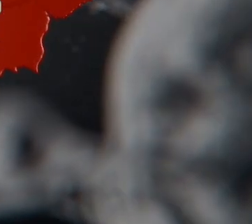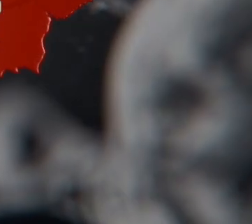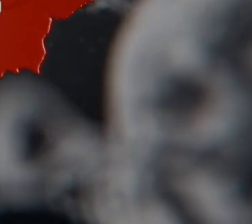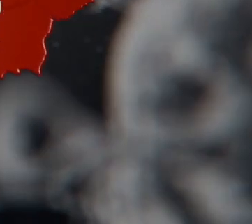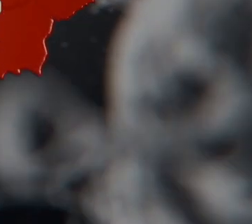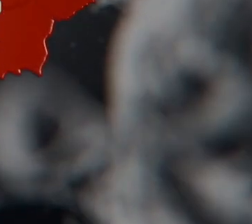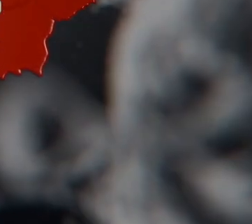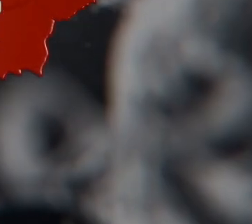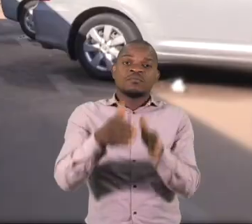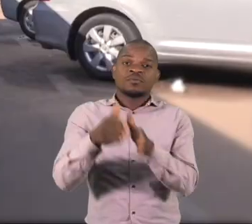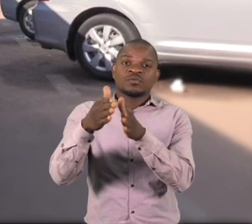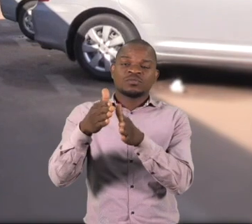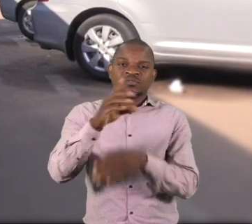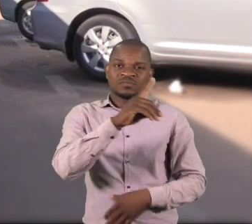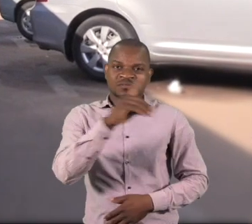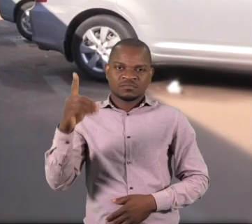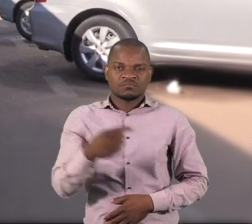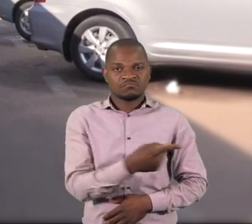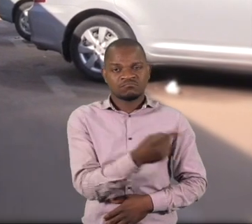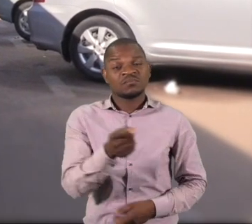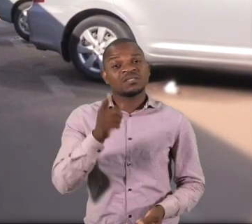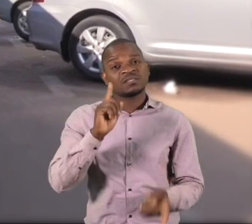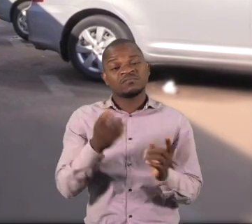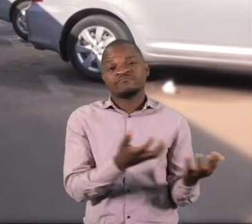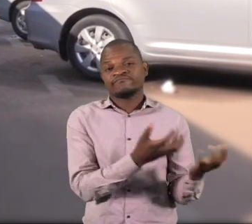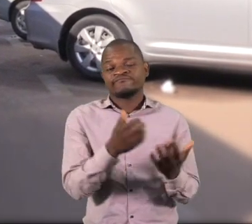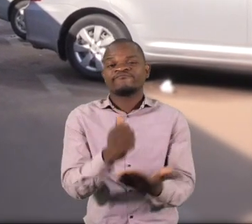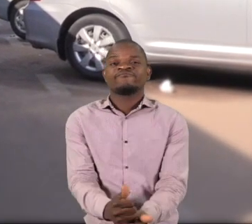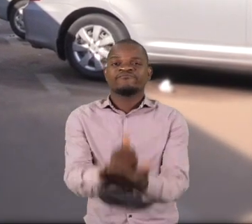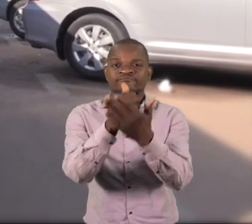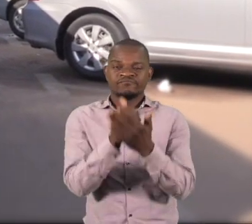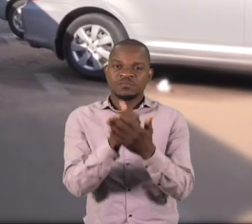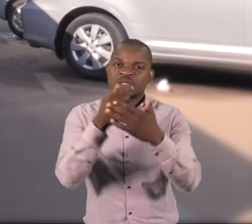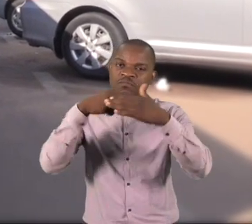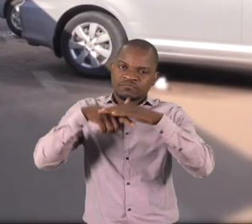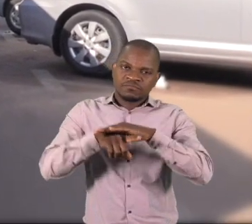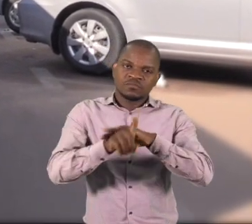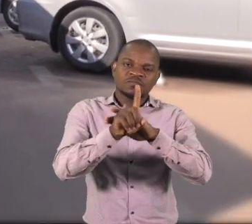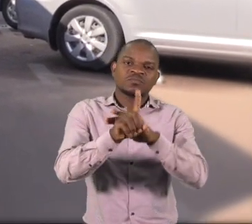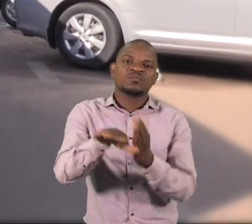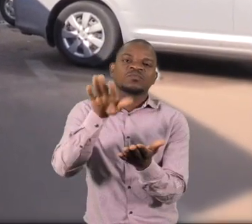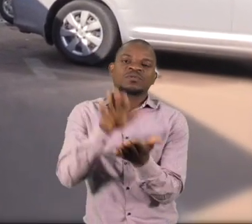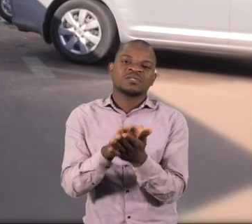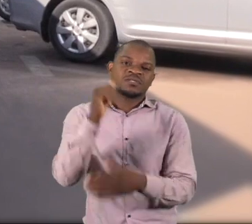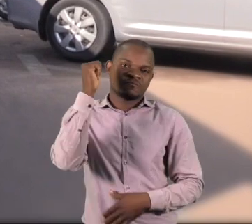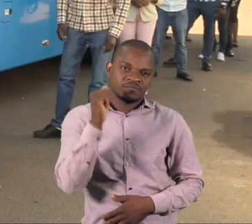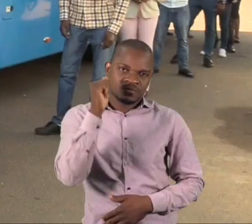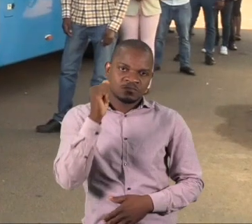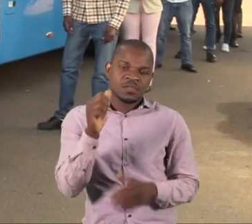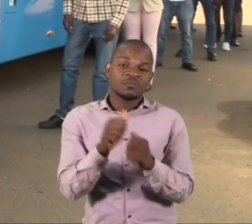Os passageiros com deficiência podem precisar de apoio adicional para entrar e sair da viatura. Para apoiar um passageiro com